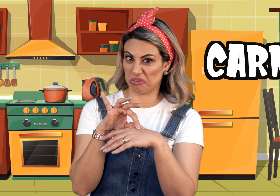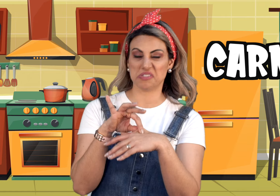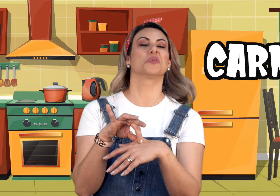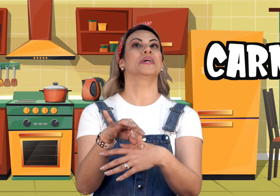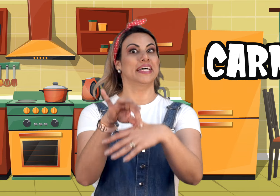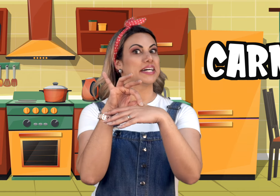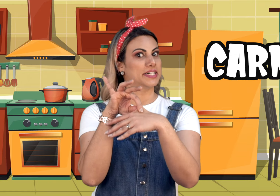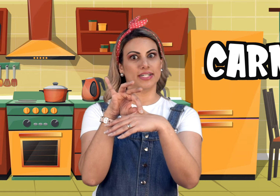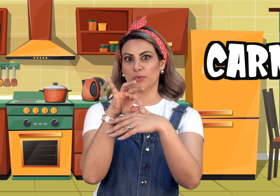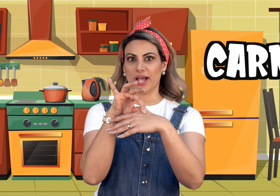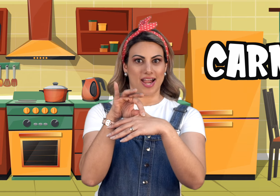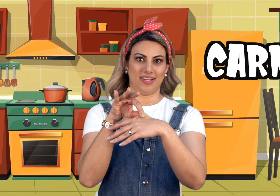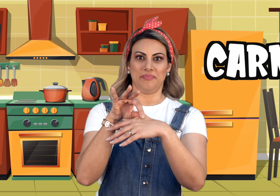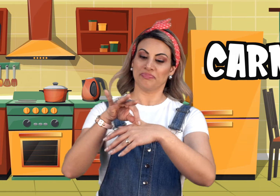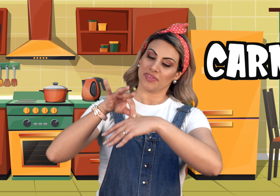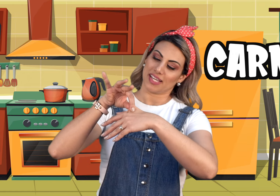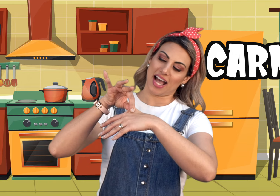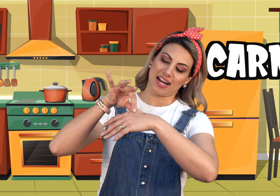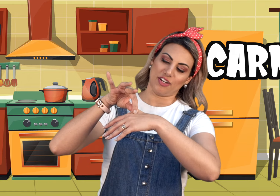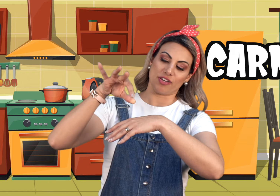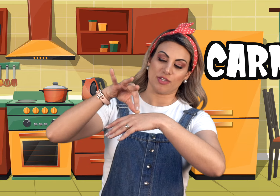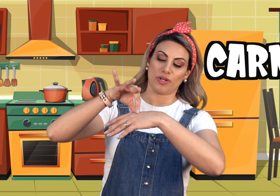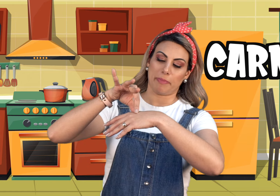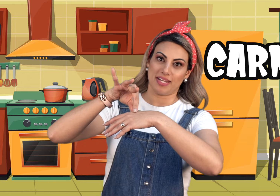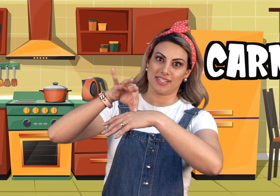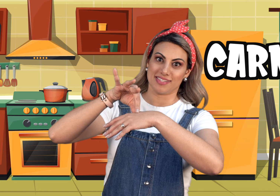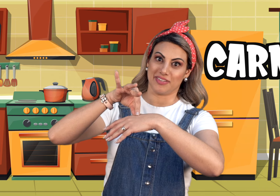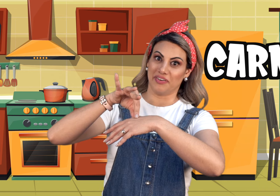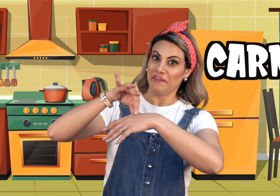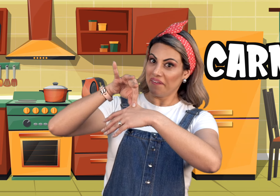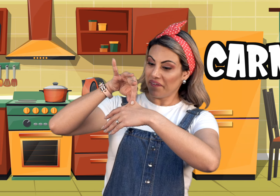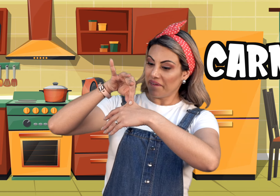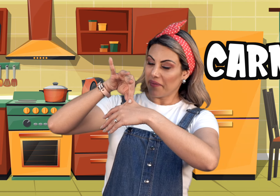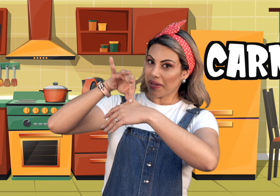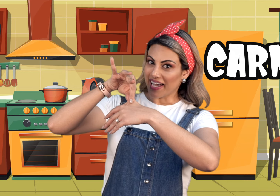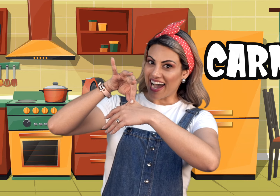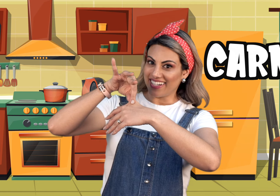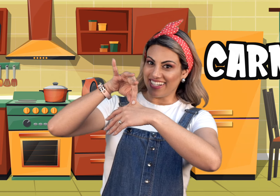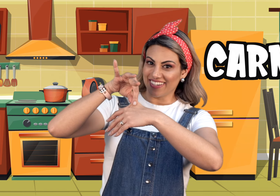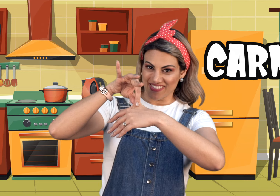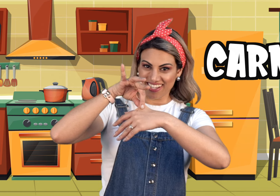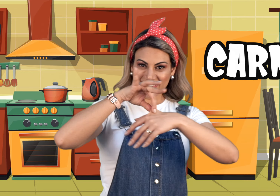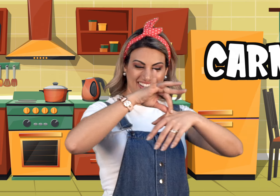todas, viu? Amo carne. Carne, ó, segura a pelezinha assim, ó. Carne. Conseguiu?